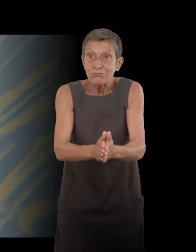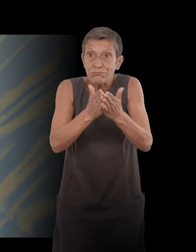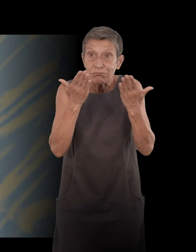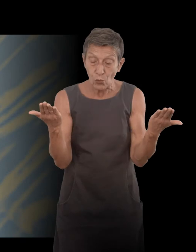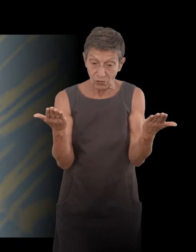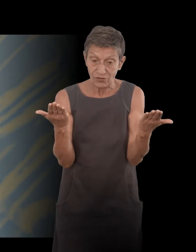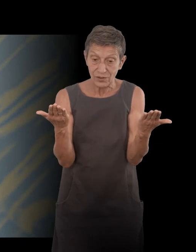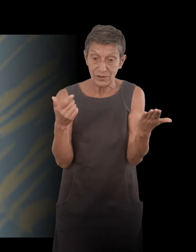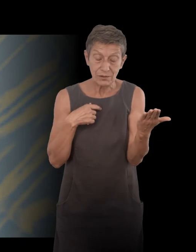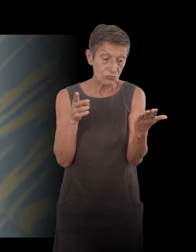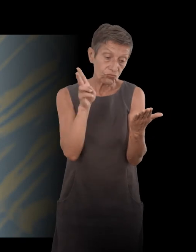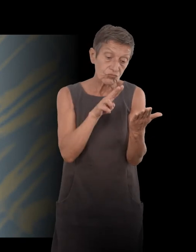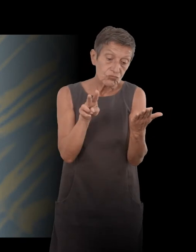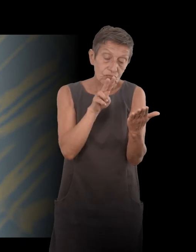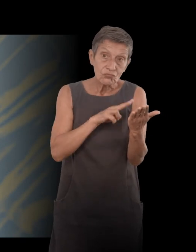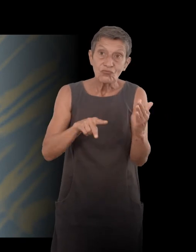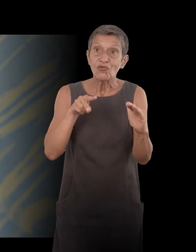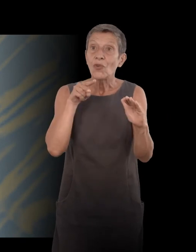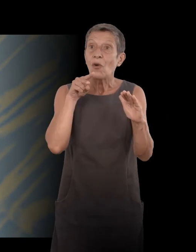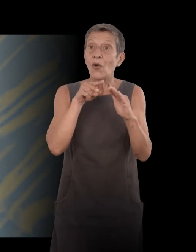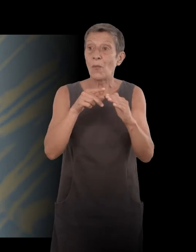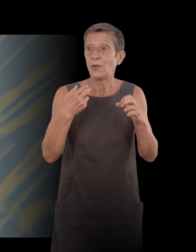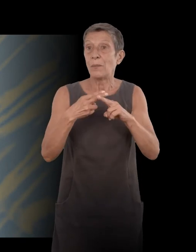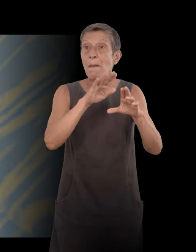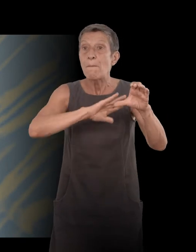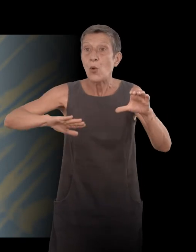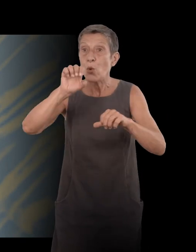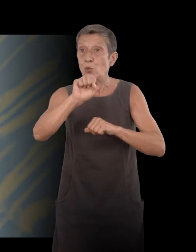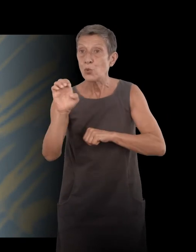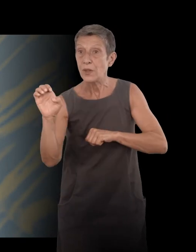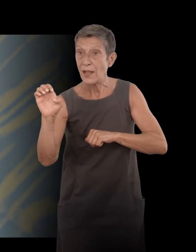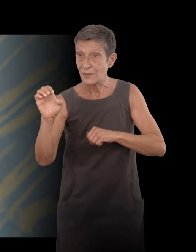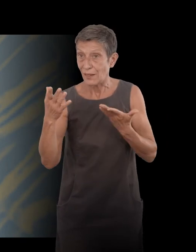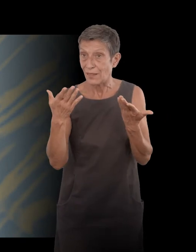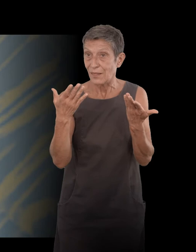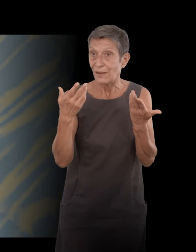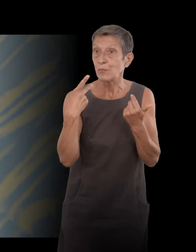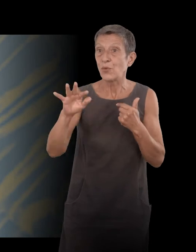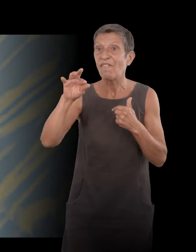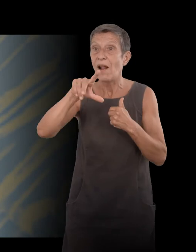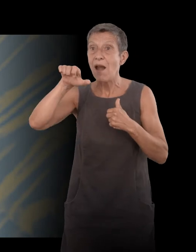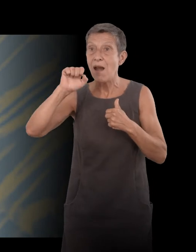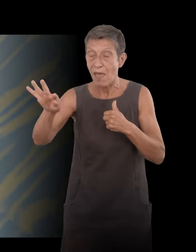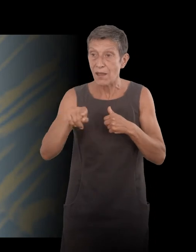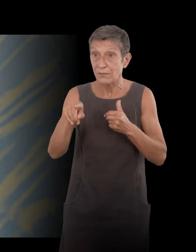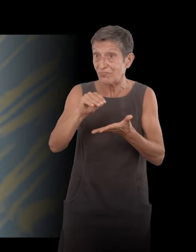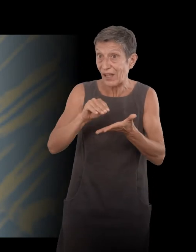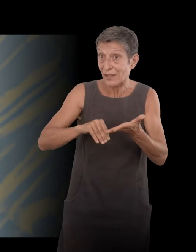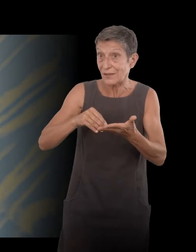et que j'ai commencé à lire. C'est Banlieue Sud-Est de René Fallet. Il avait écrit à 17 ans, donc... Moi,